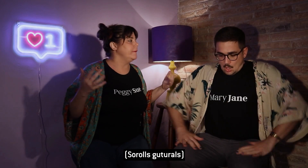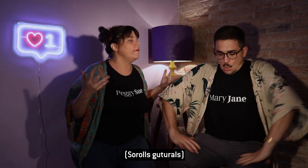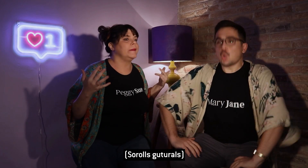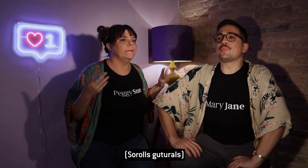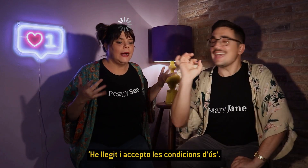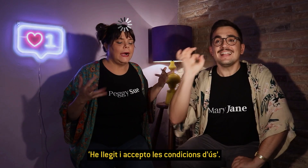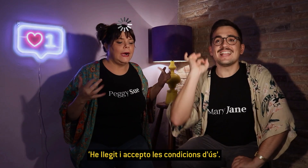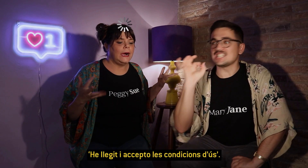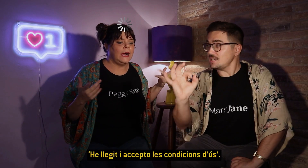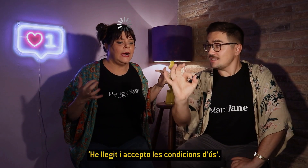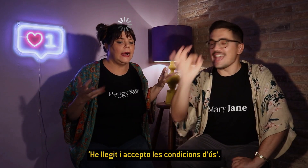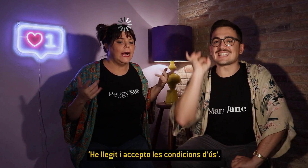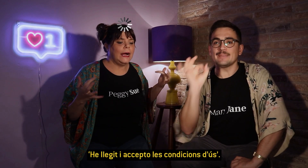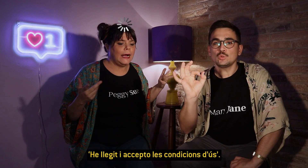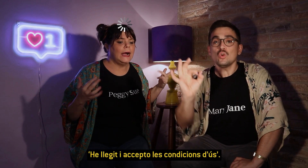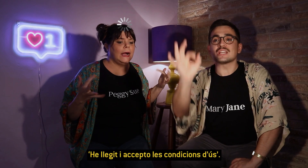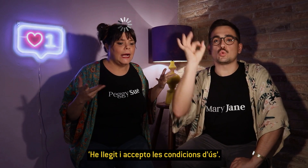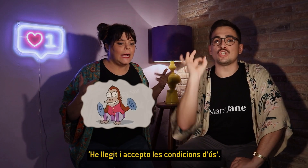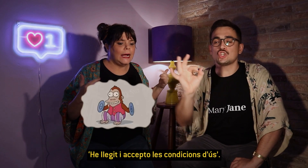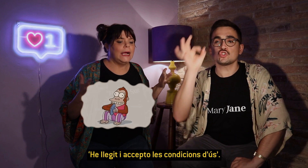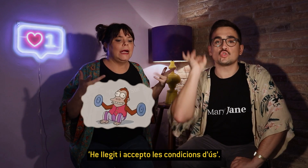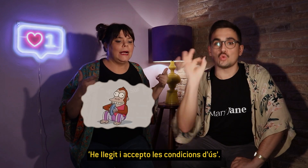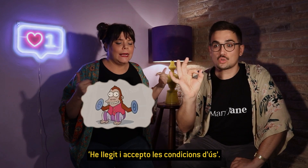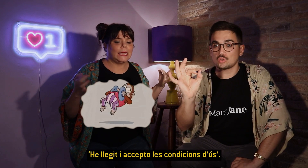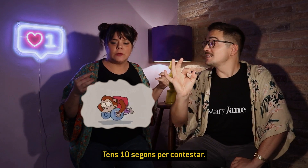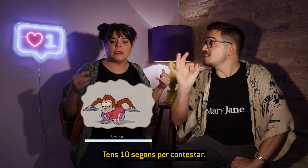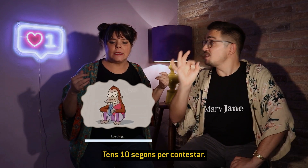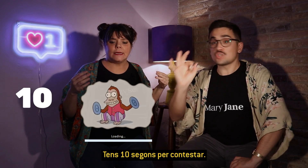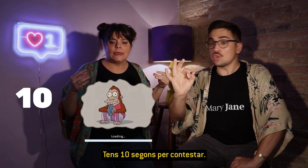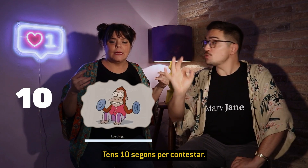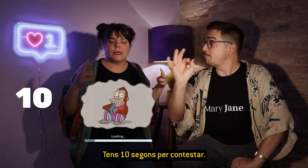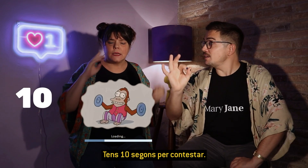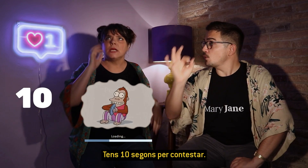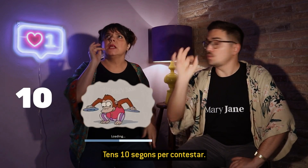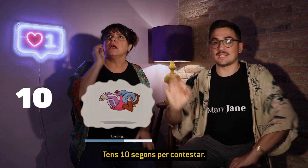diu? He llegit i accepto les condicions d'ús. Tens 10 segons per contestar.